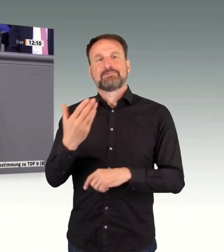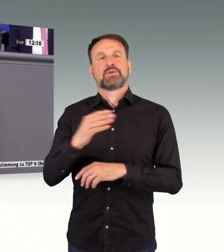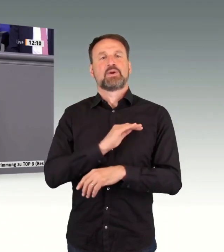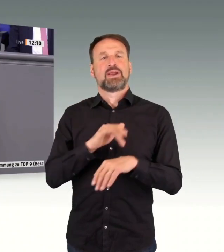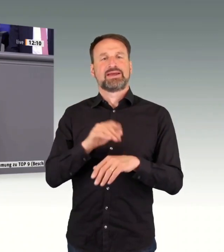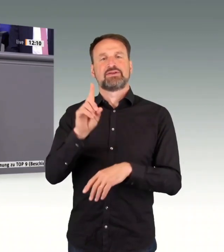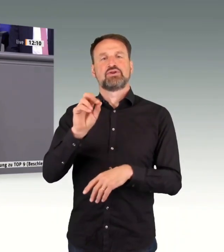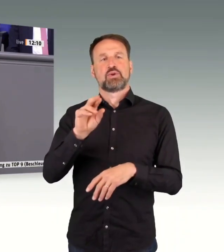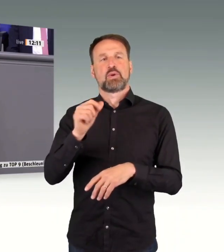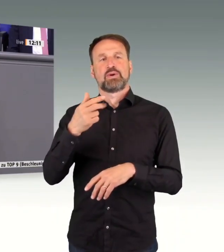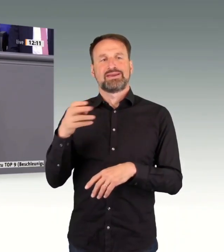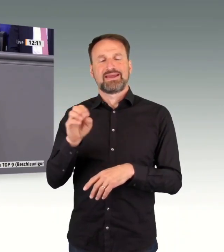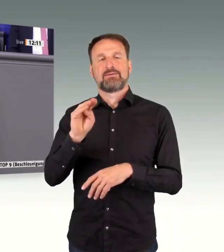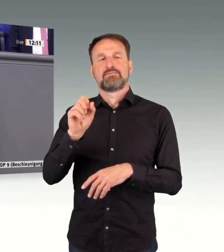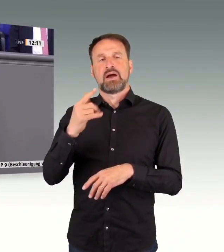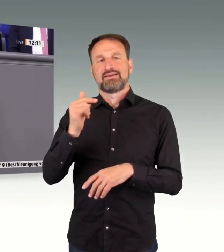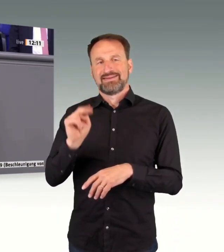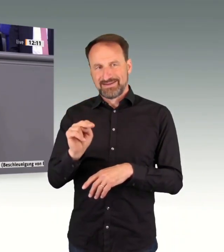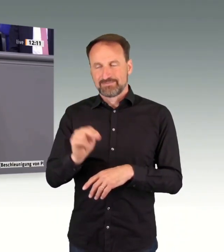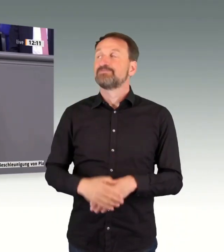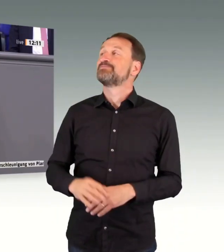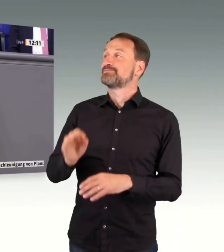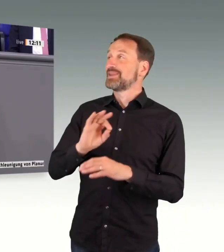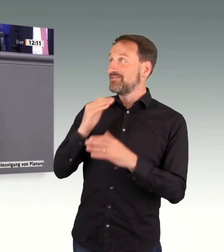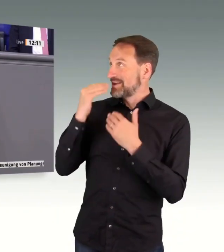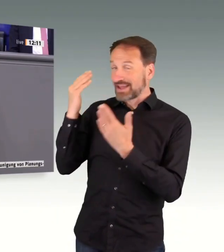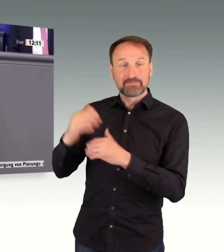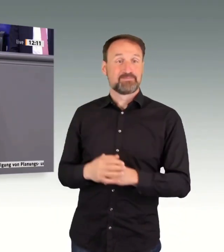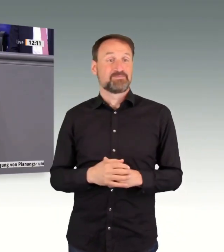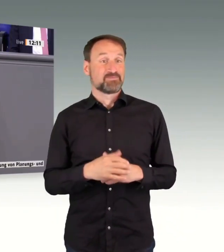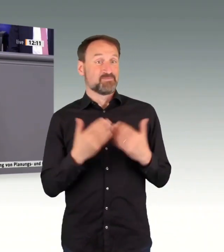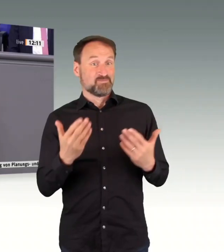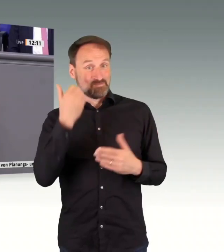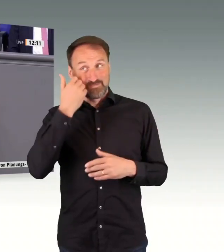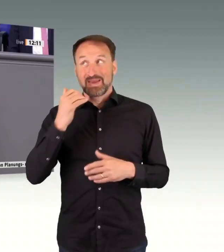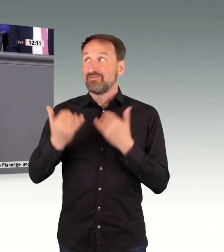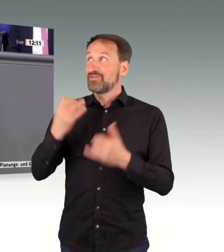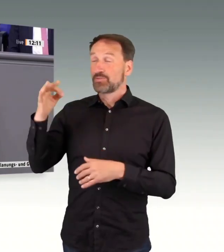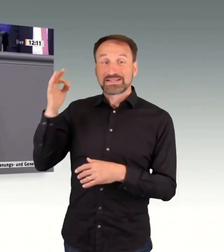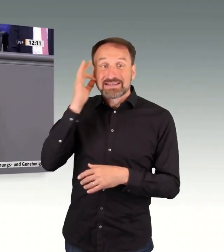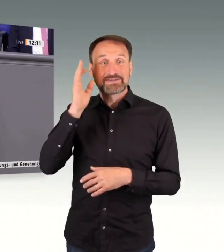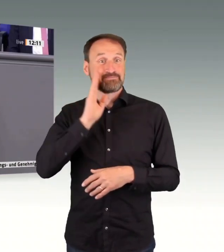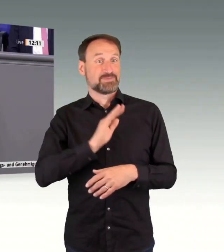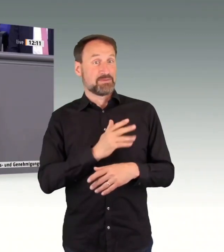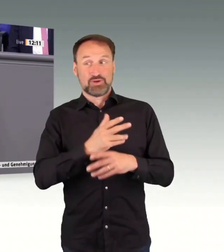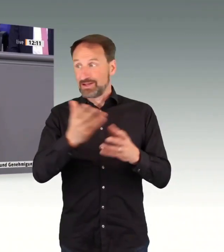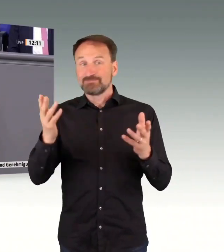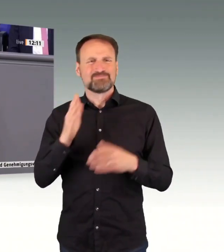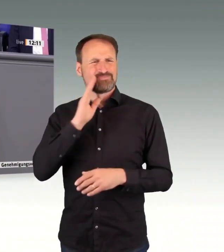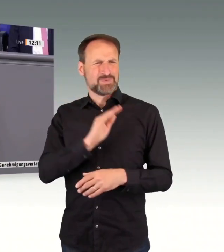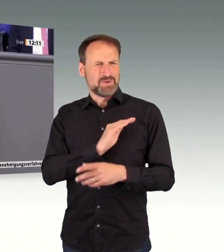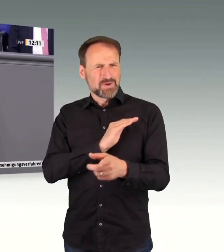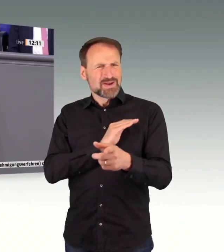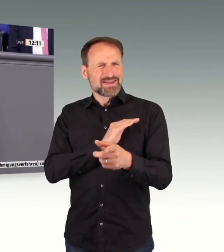die Sie in Ländern und Kommunen tragen, dafür, dass auch dort die Umsetzung in der Praxis wirklich ankommt. Denn dort liegt